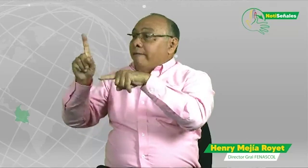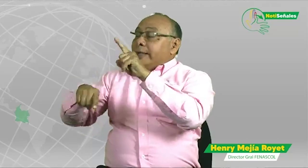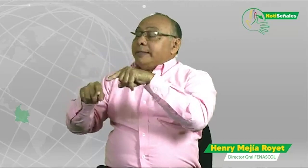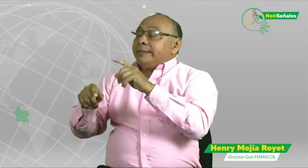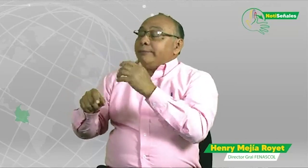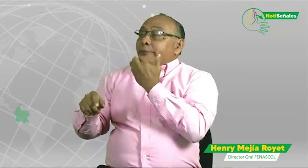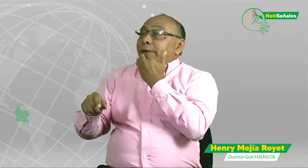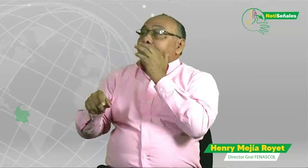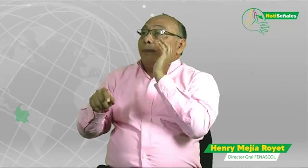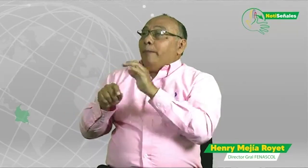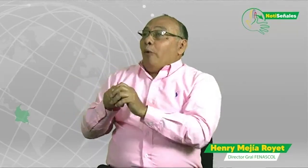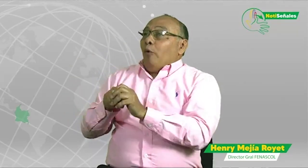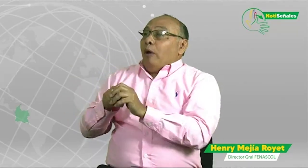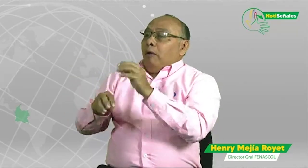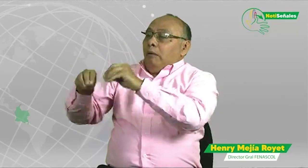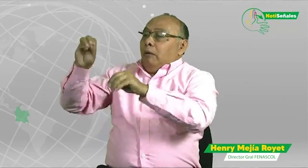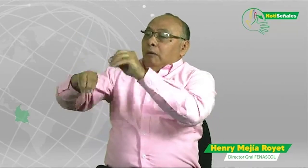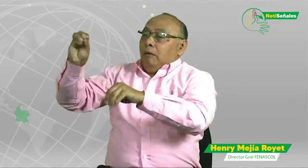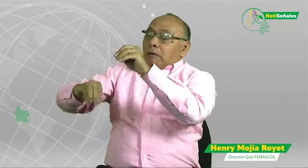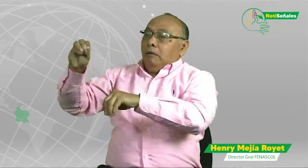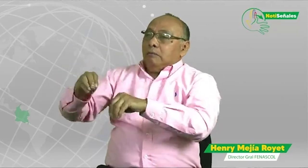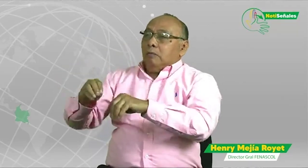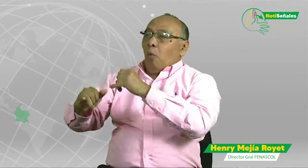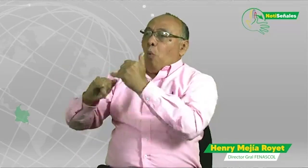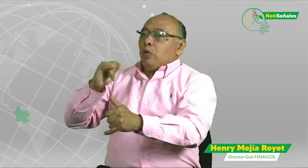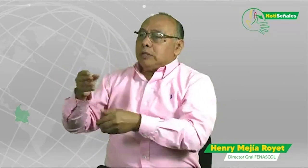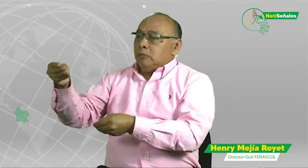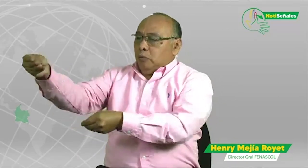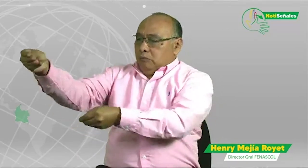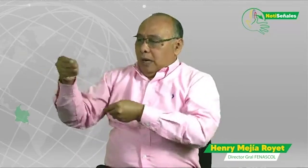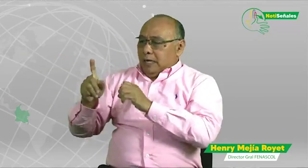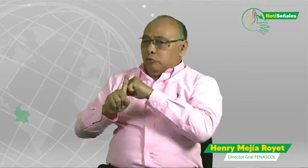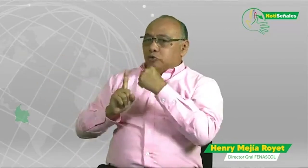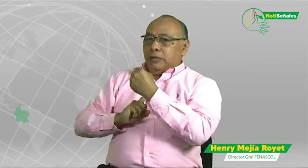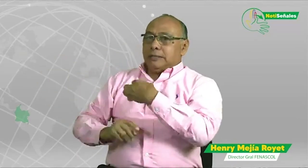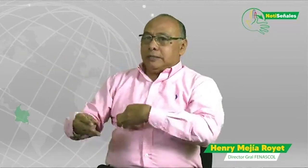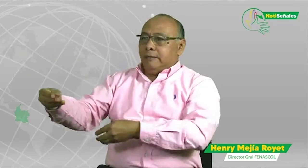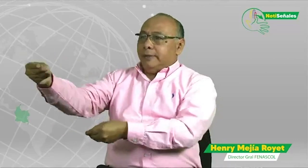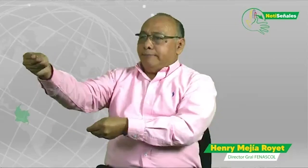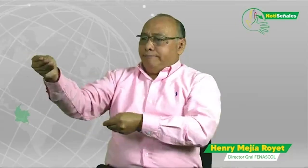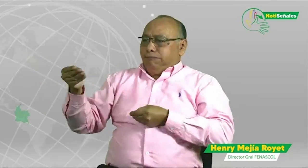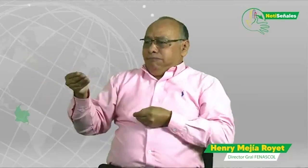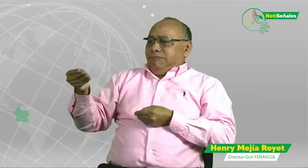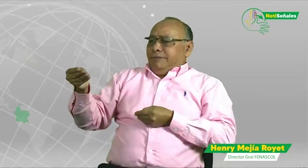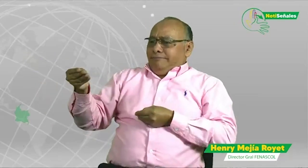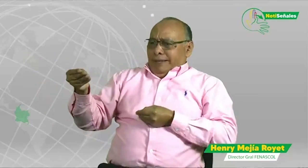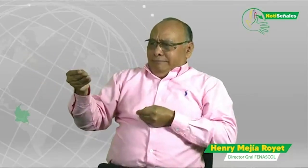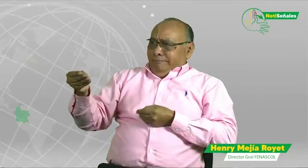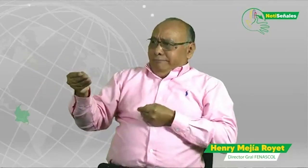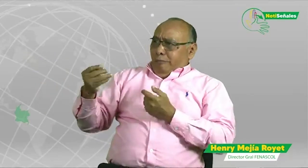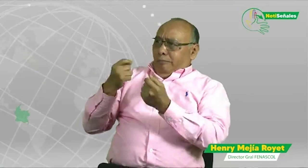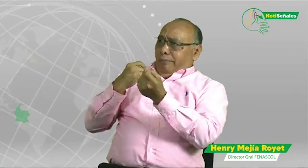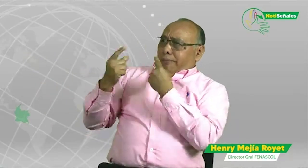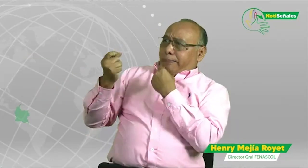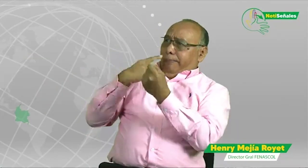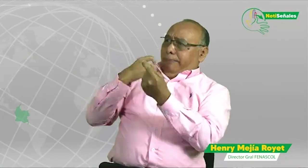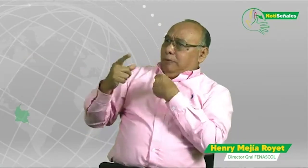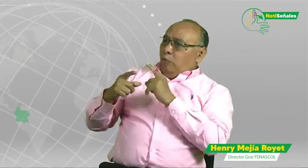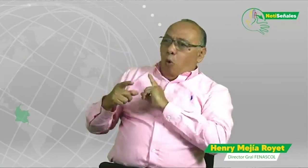organizaciones de gobierno qué sé yo por ejemplo hacen una planeación entregan esto y se lo dan a la sociedad civil y